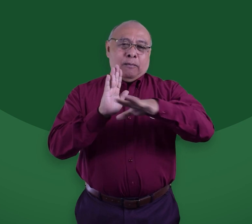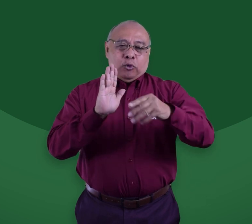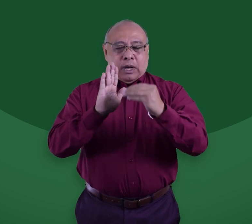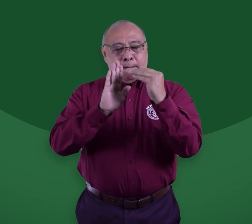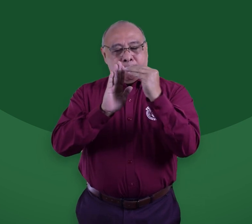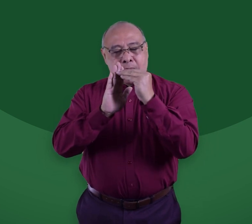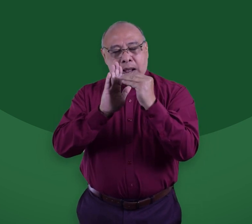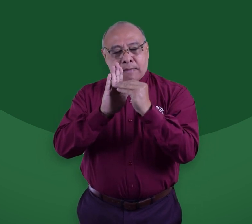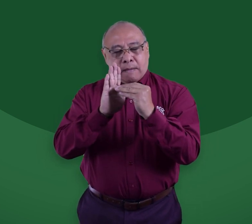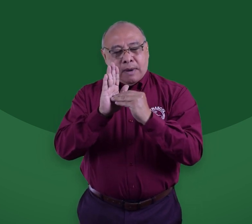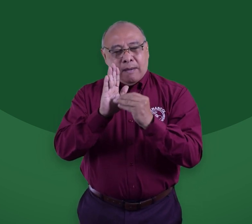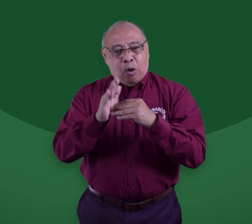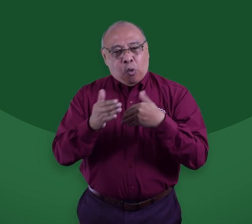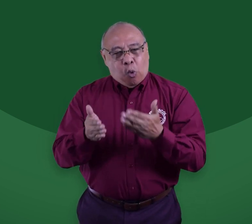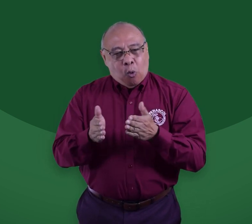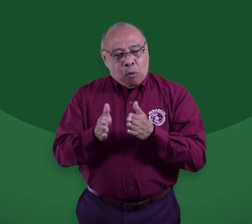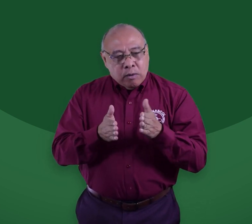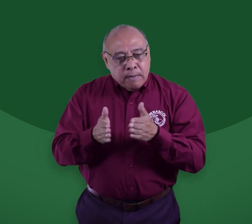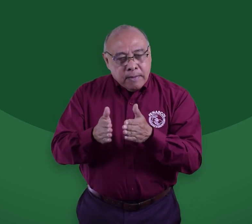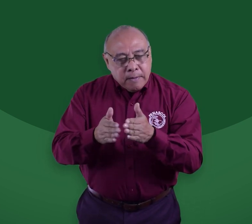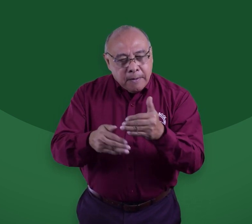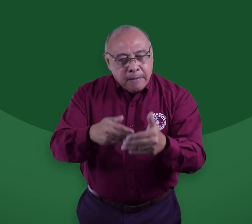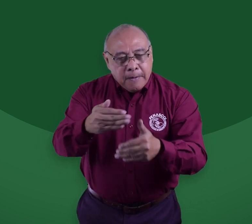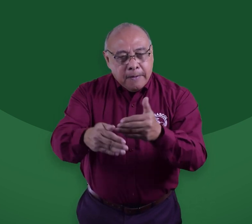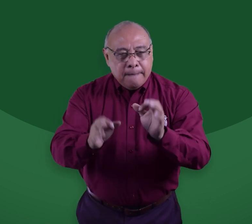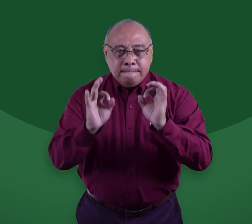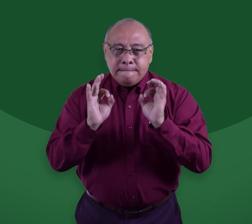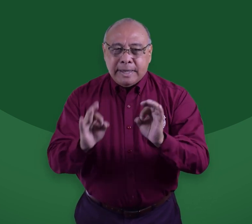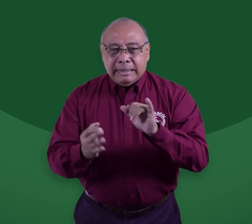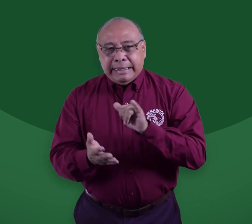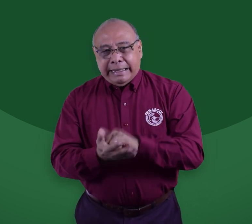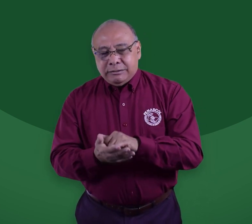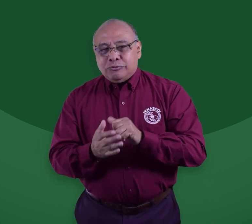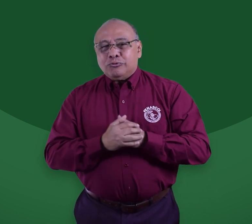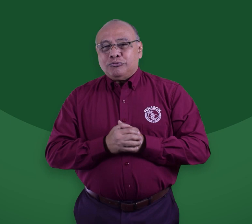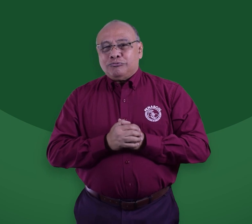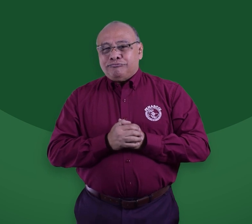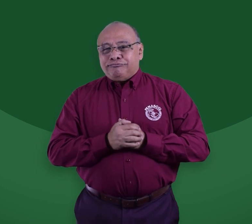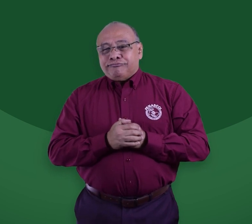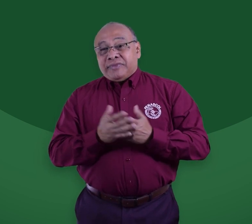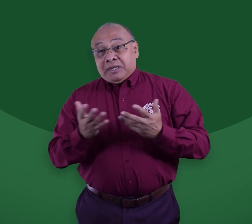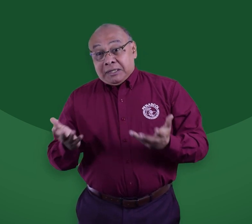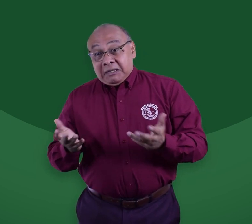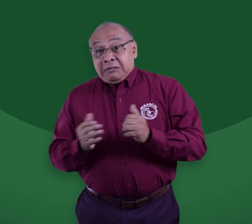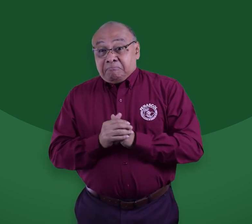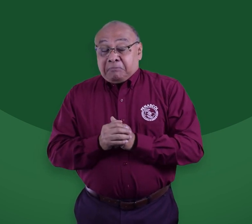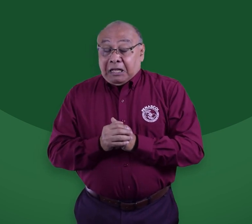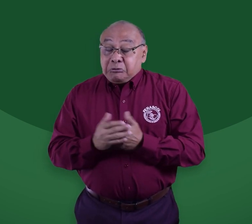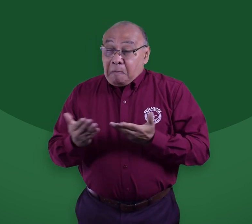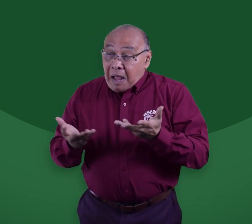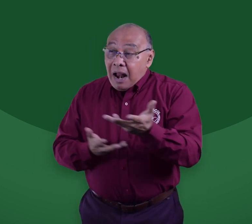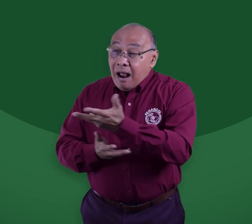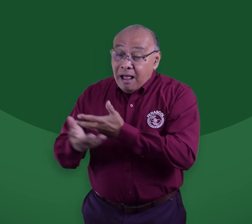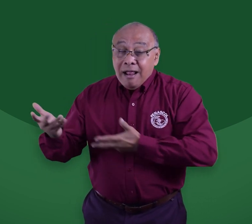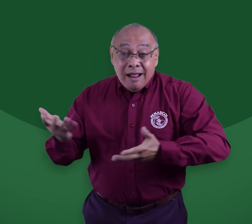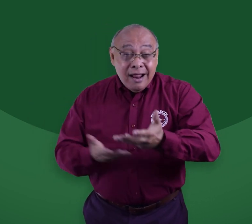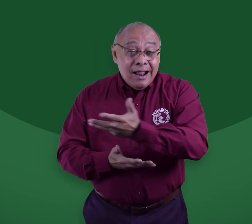ICBF, por ejemplo? Es por esto que se debe hacer una política pública para tener una ruta clara y asertiva. Estuvimos con el